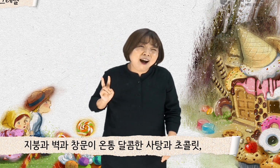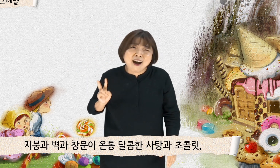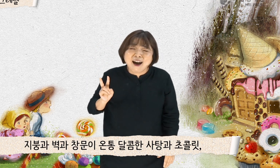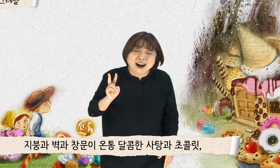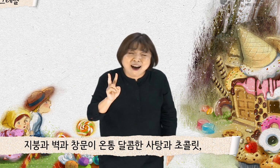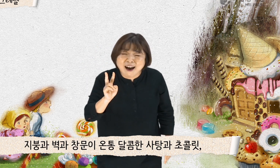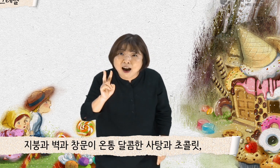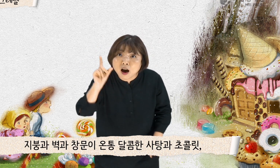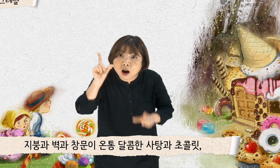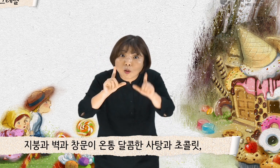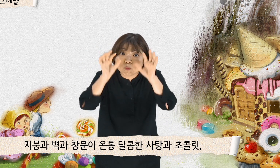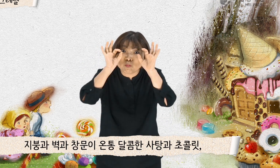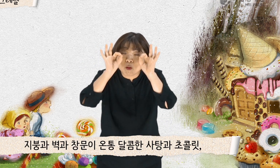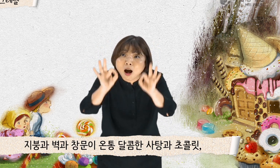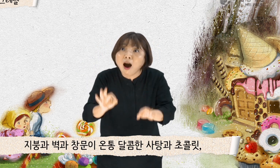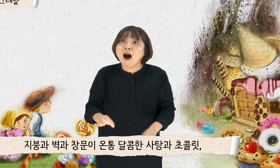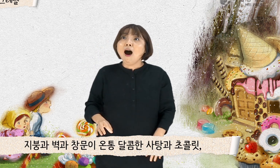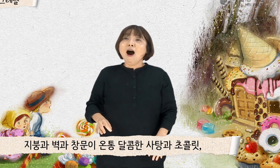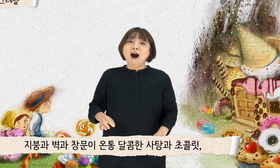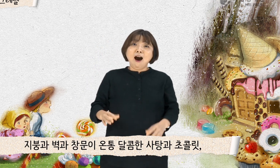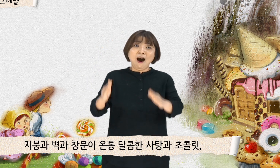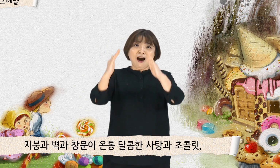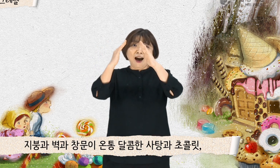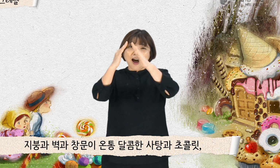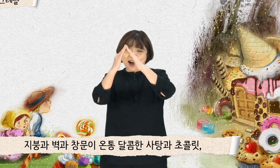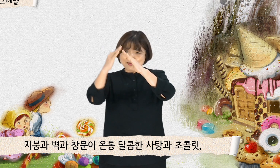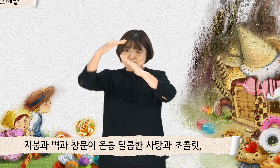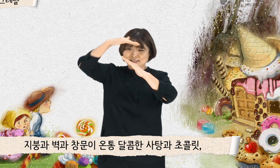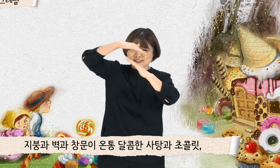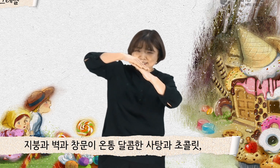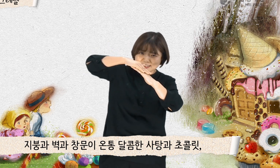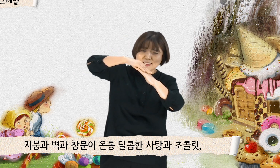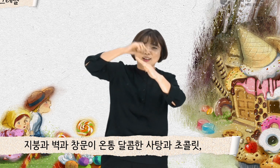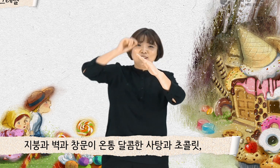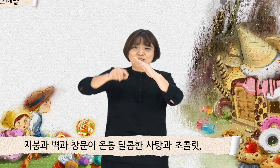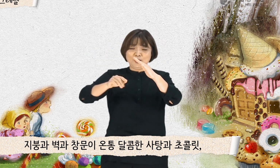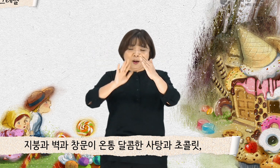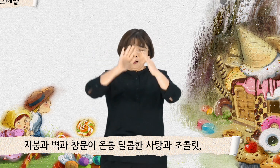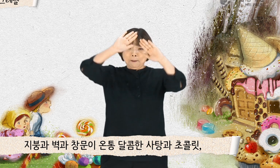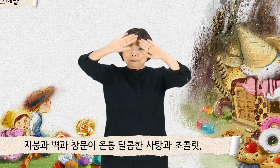지붕과 벽과 창문이 온통 달콤한 사탕과 초콜릿